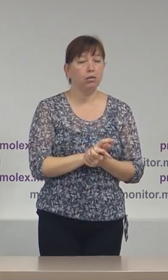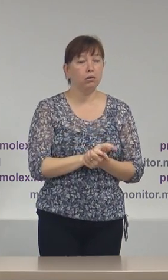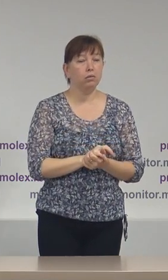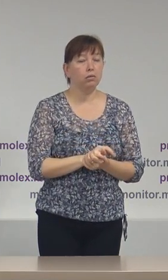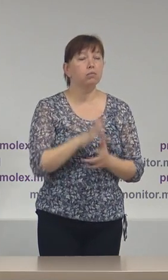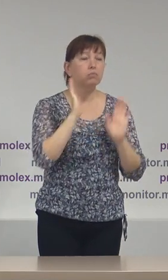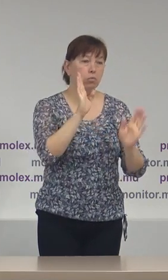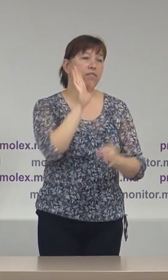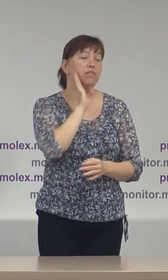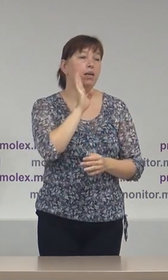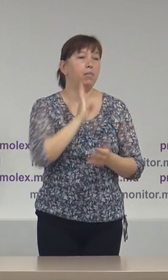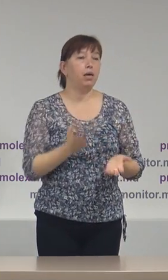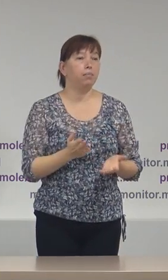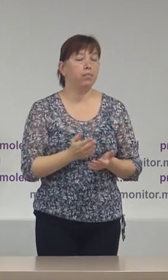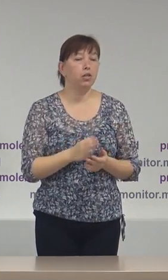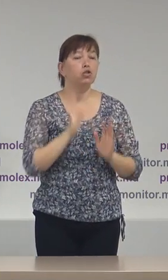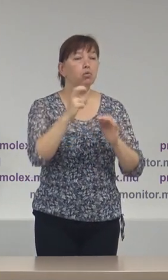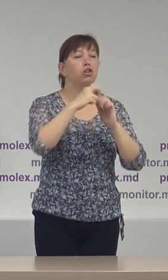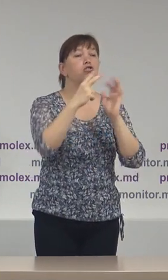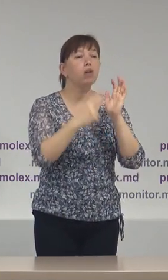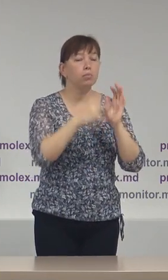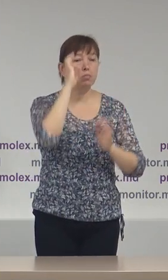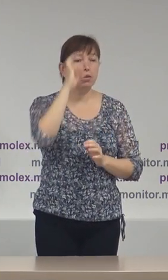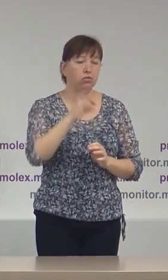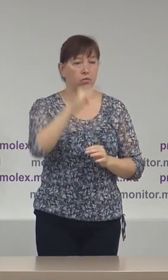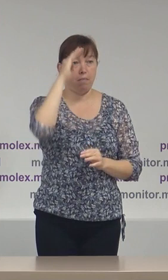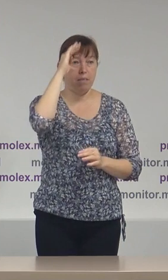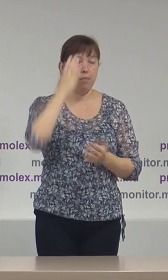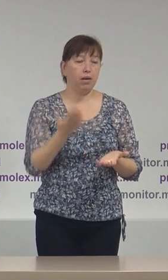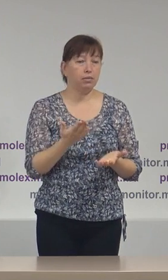femei și doar 17% bărbați.